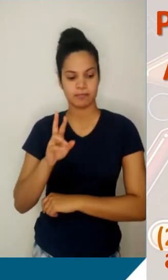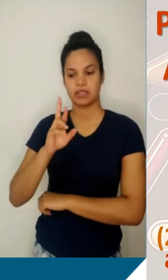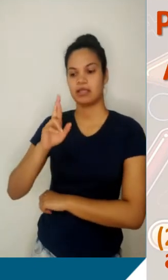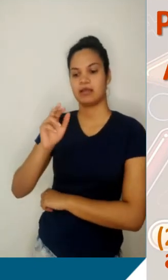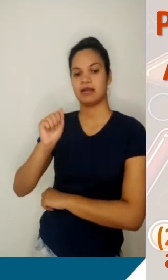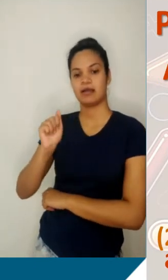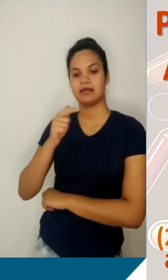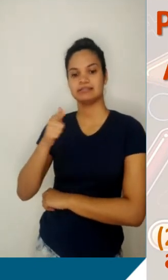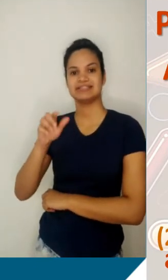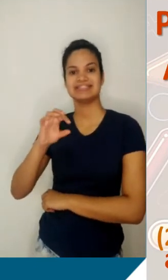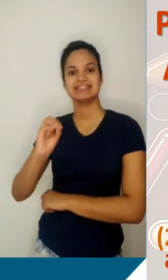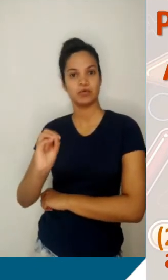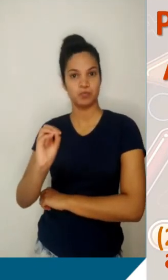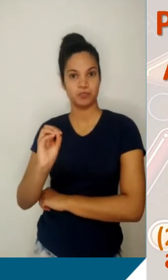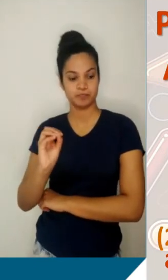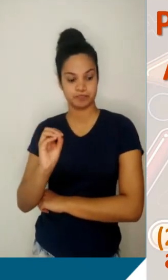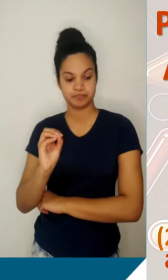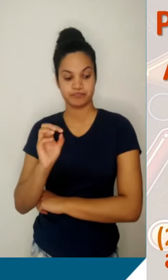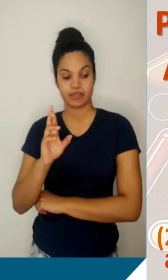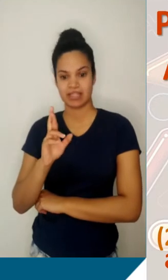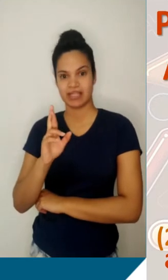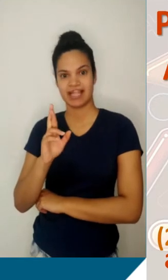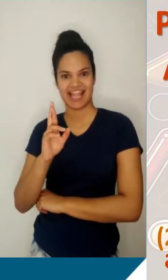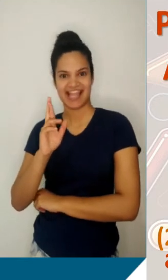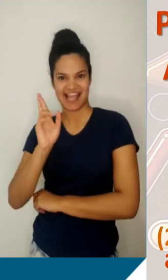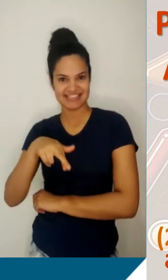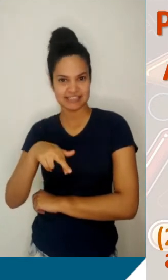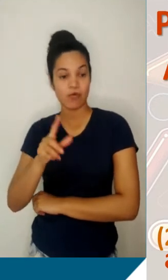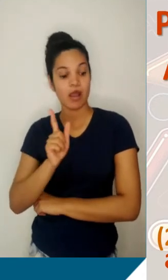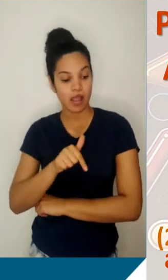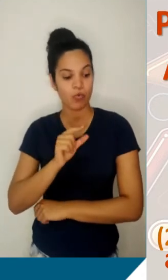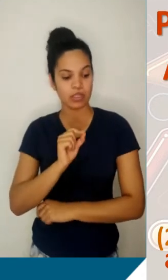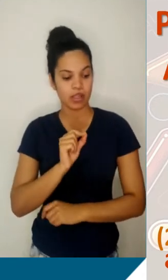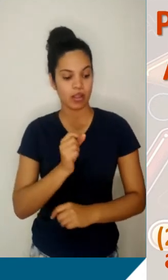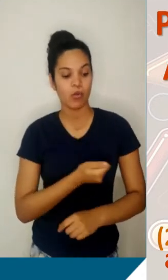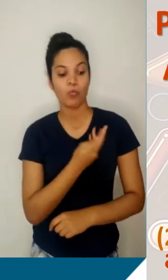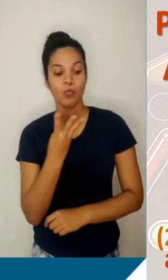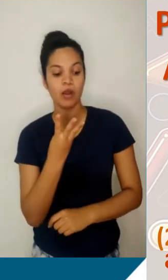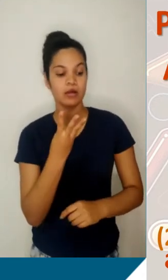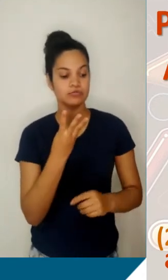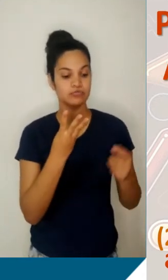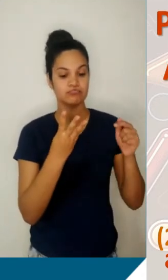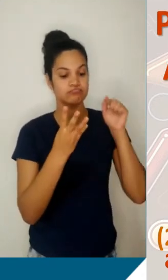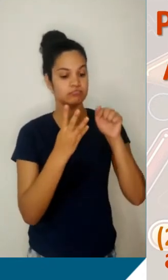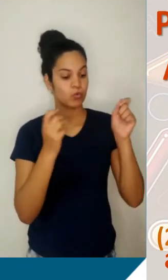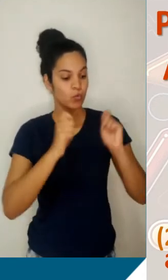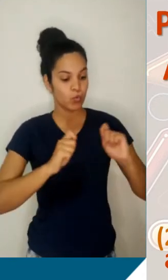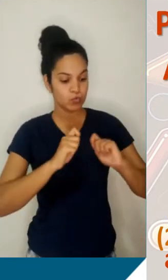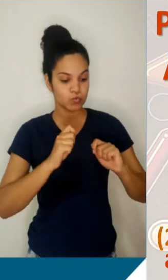razão. Bem, então a razão é o salto que nós acrescentamos a um termo até chegar no outro. Nesse